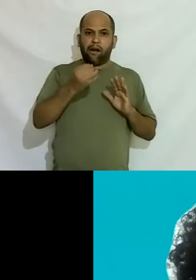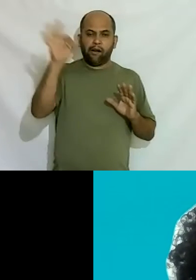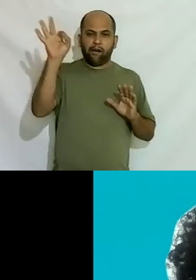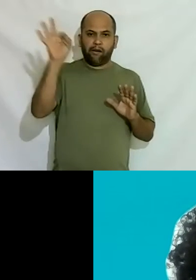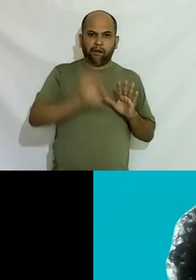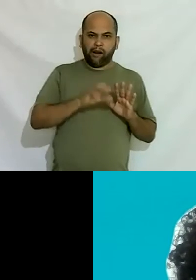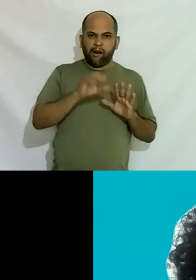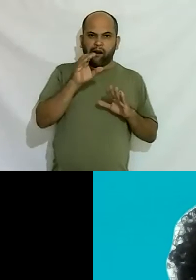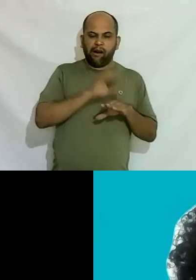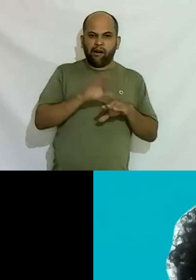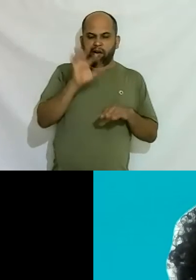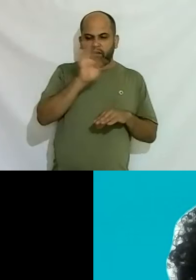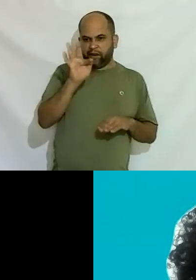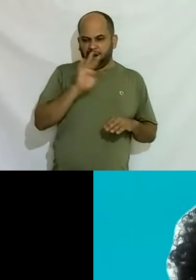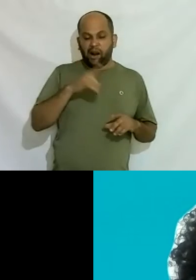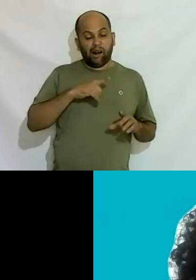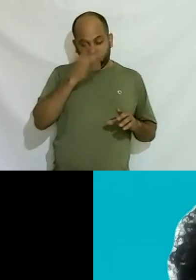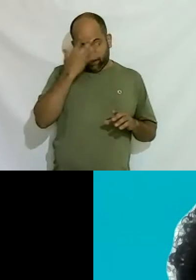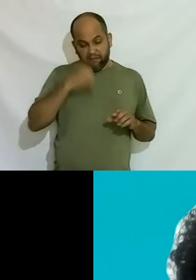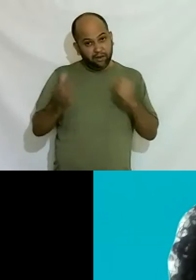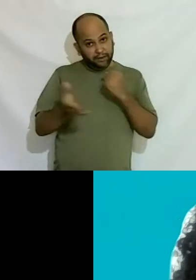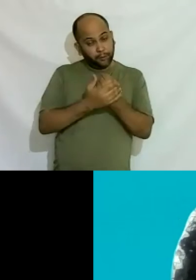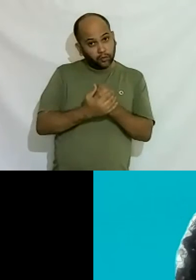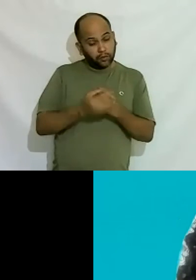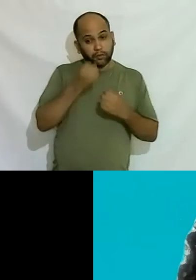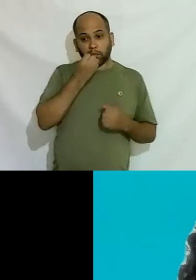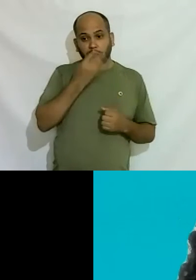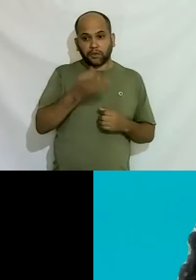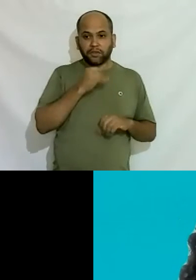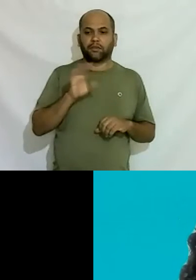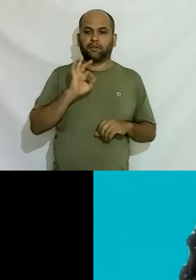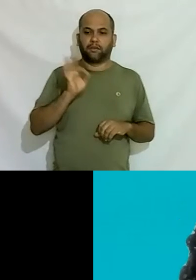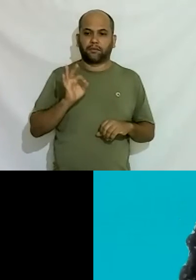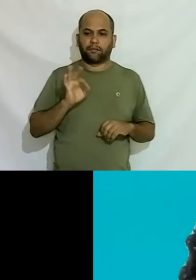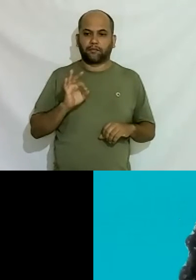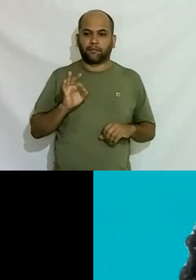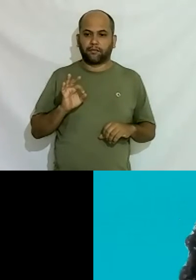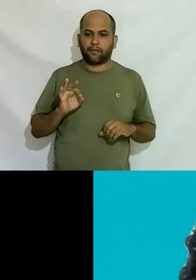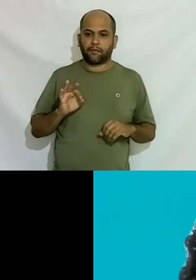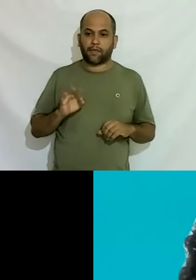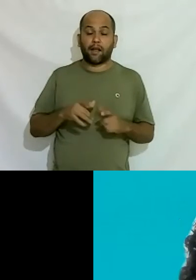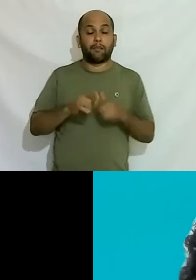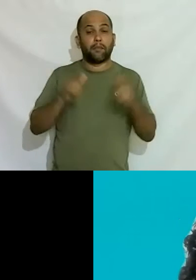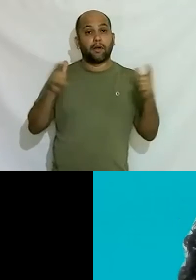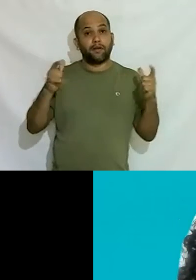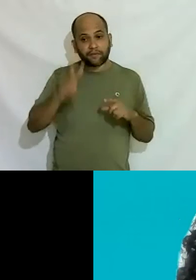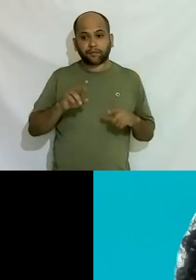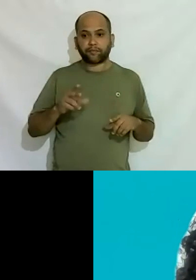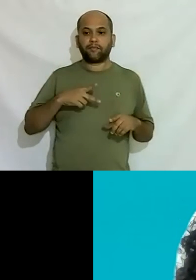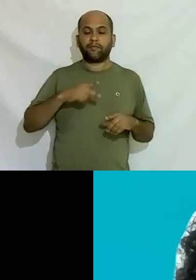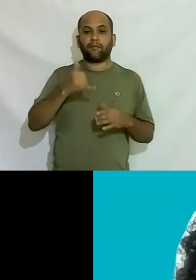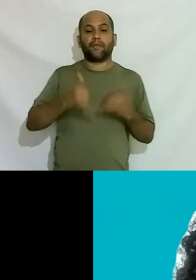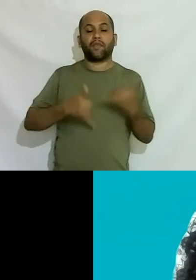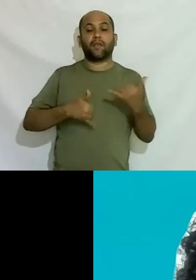tem muita gente ali oculta que não se expõe né quem a gente mais vê é a travesti que tá na prostituição isso a gente vê